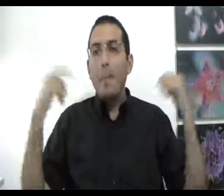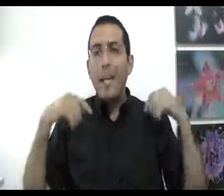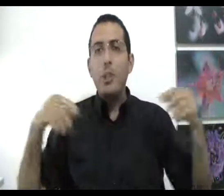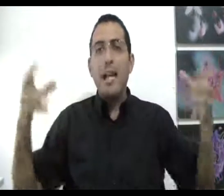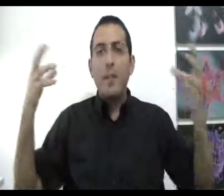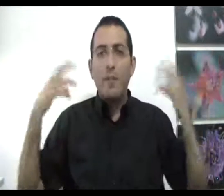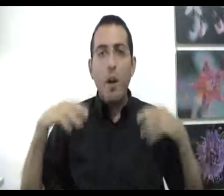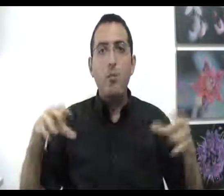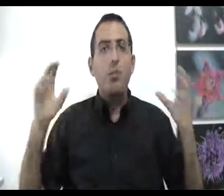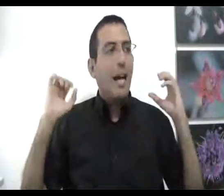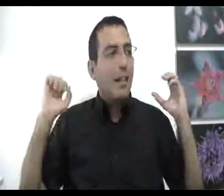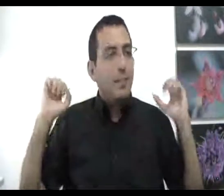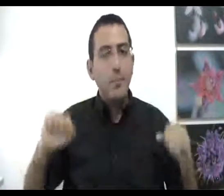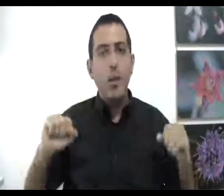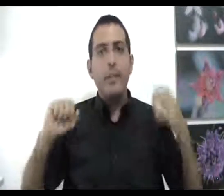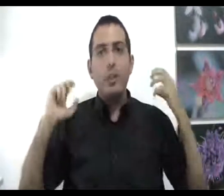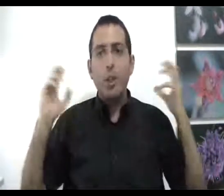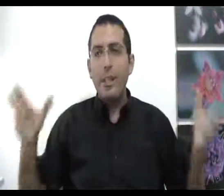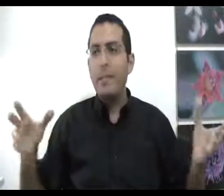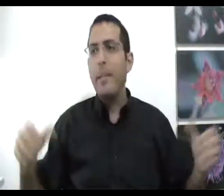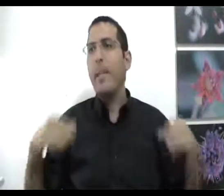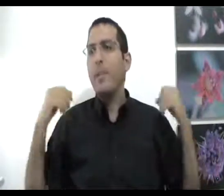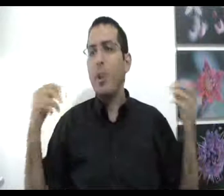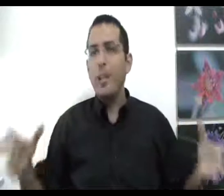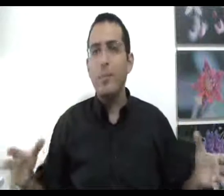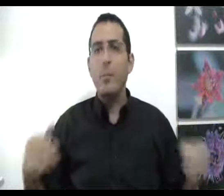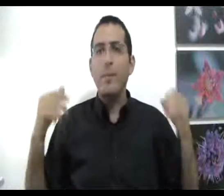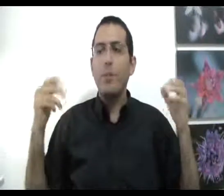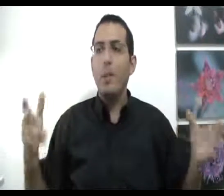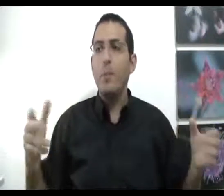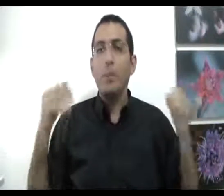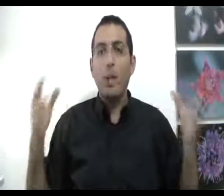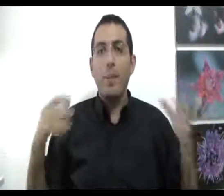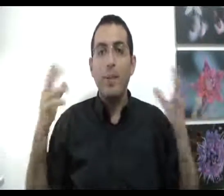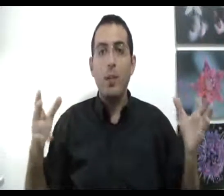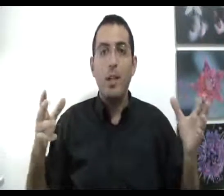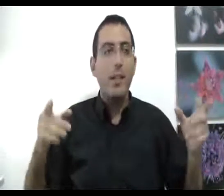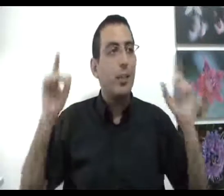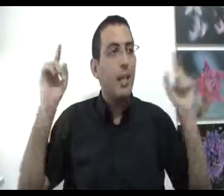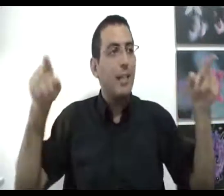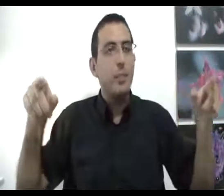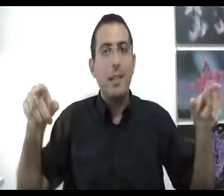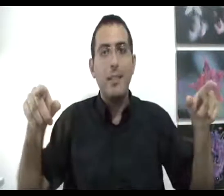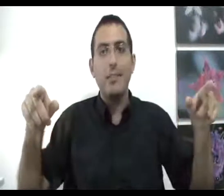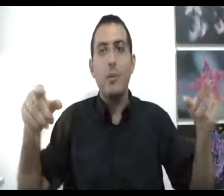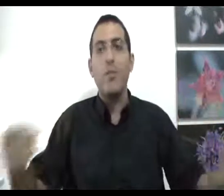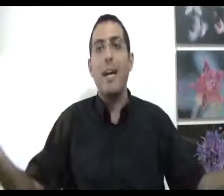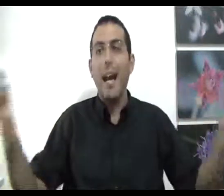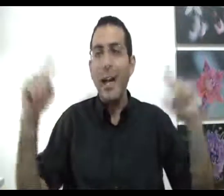וממש לחוות על עצמו את כל התסביכים, את כל התסכולים, את כל הבוט את כל הפחדים, את כל החרדות של האדם שבאתי את היציתו ואחר